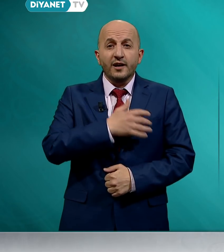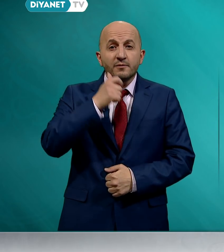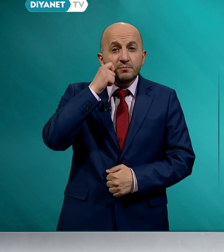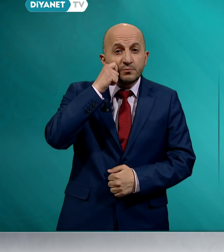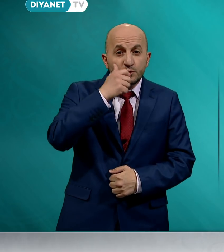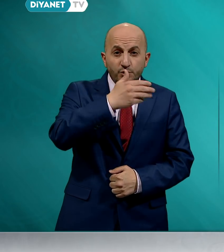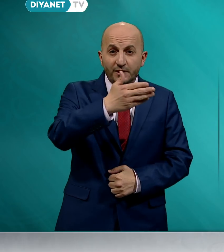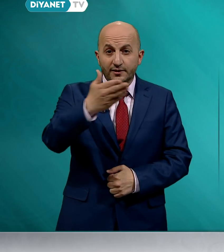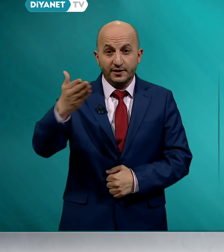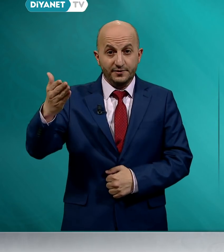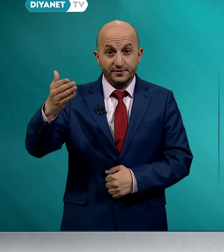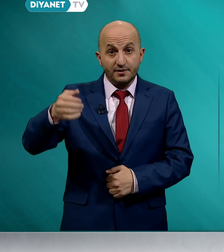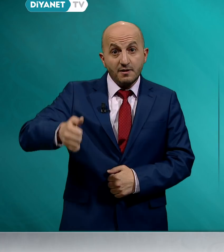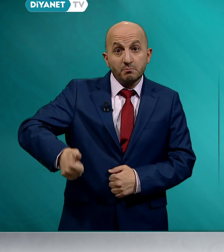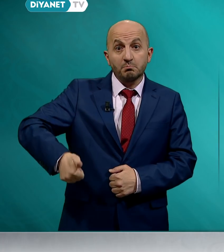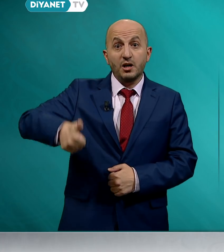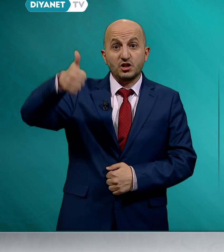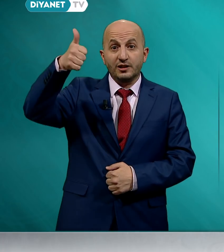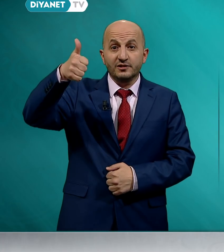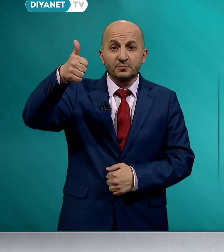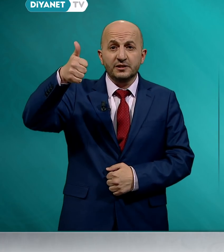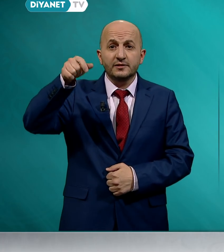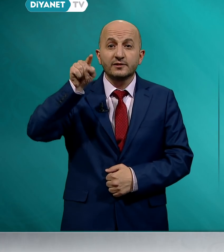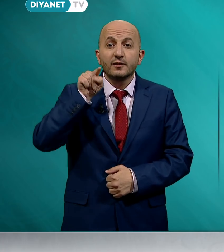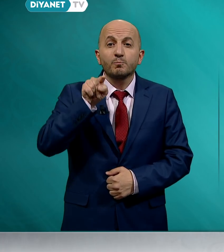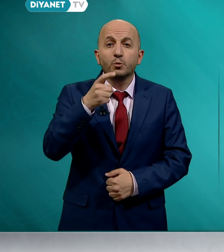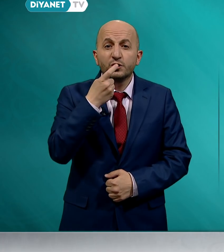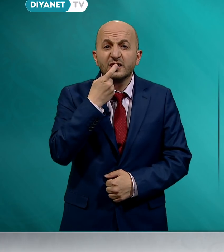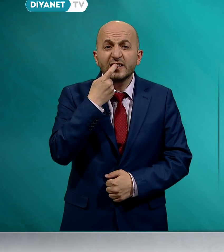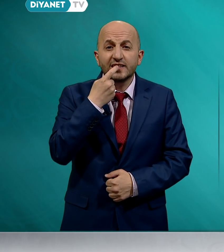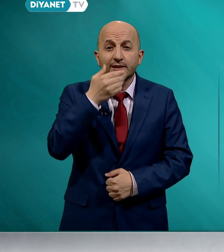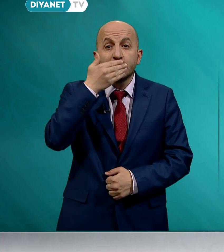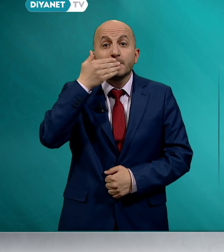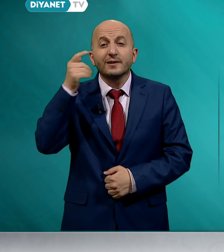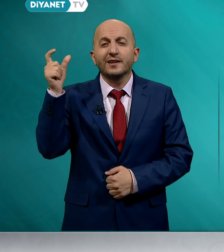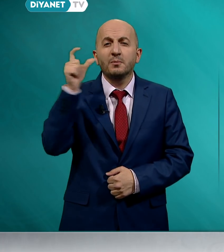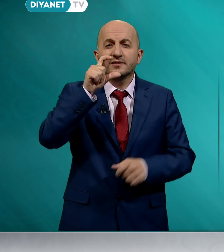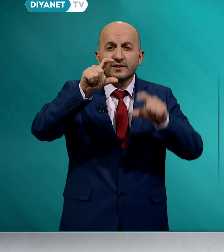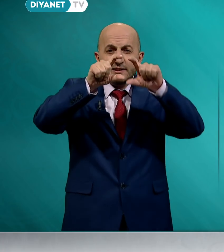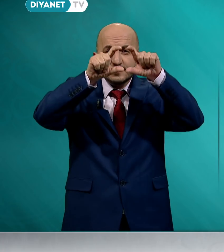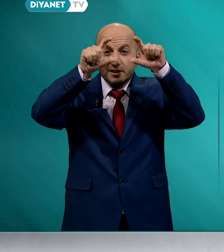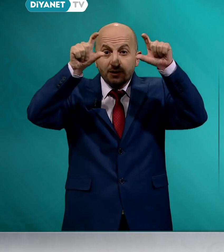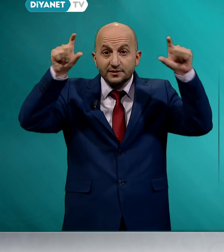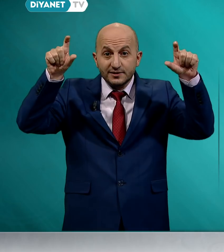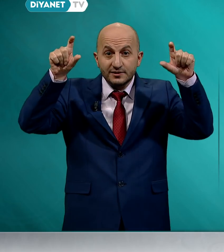Müslümanlar, başkanlığımız bu yılki Ramazan ayı temasını